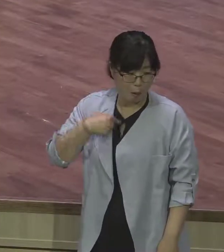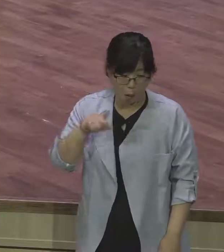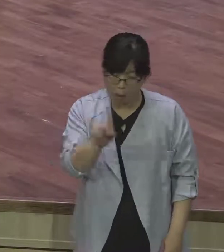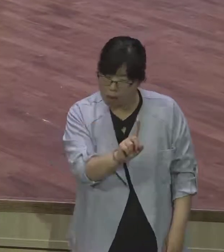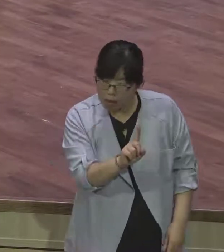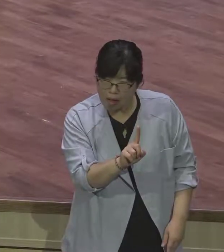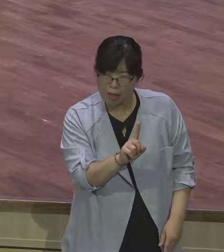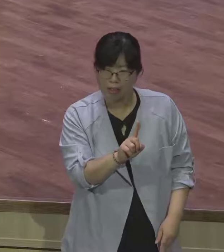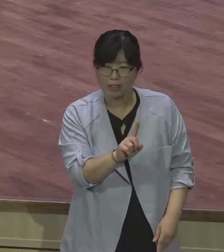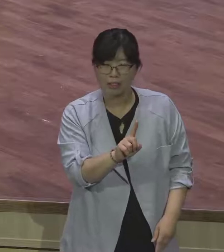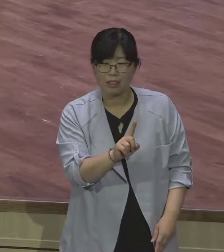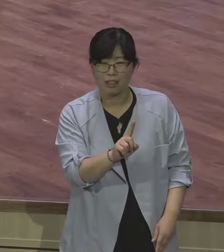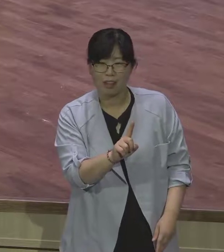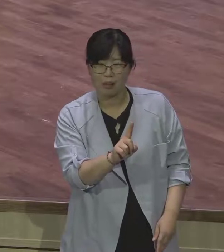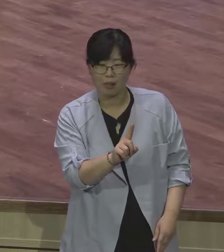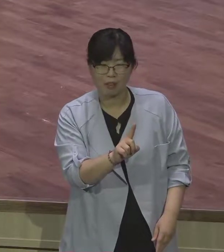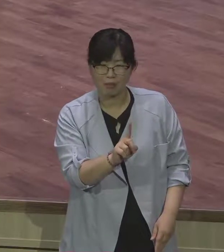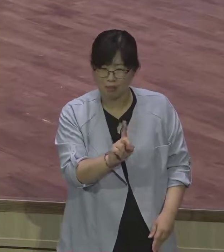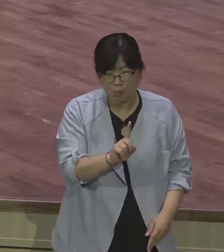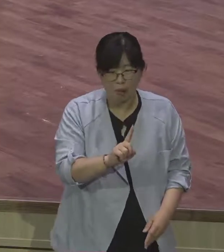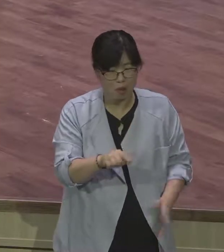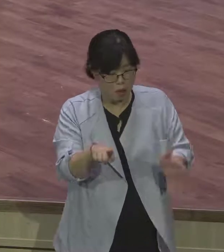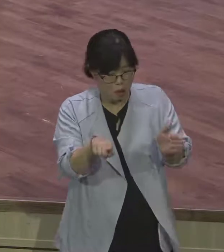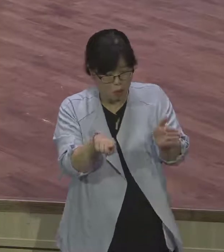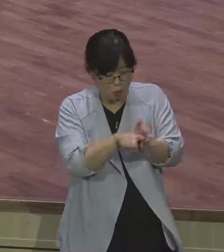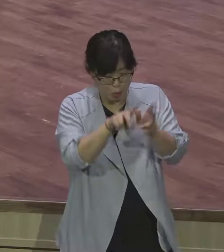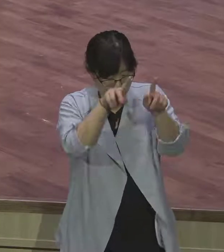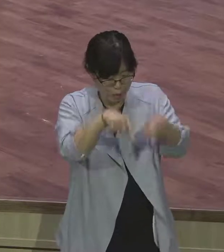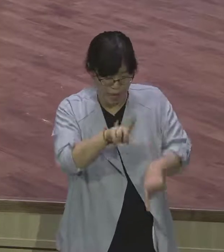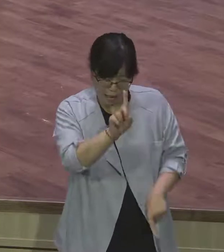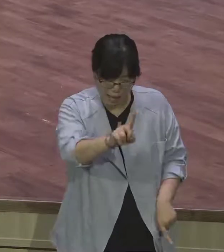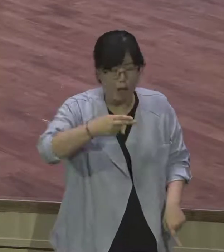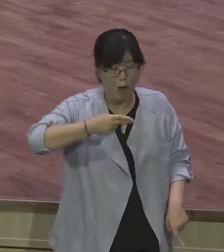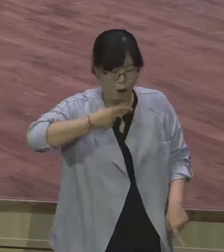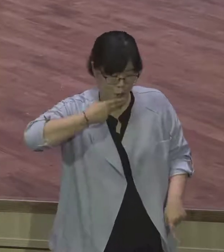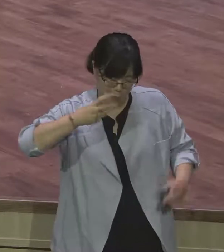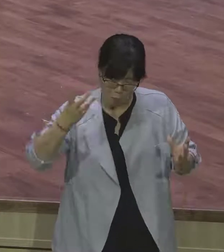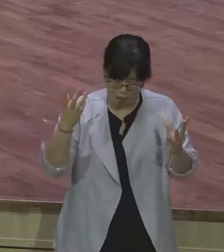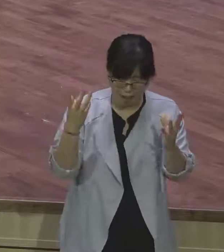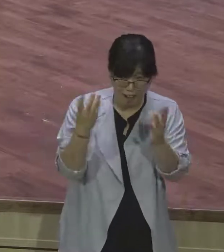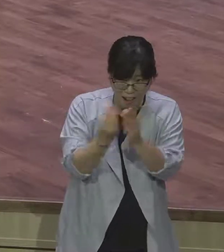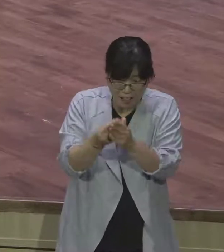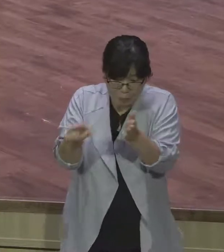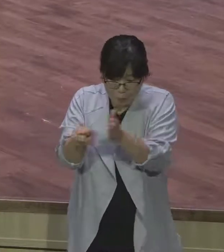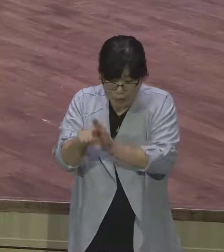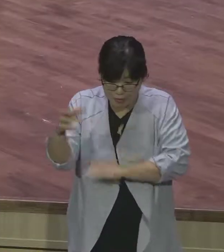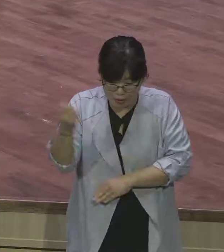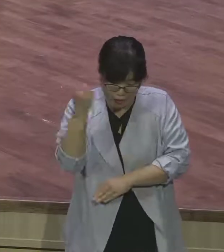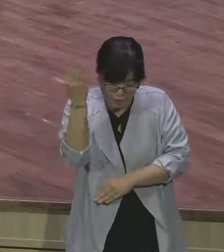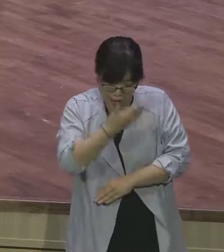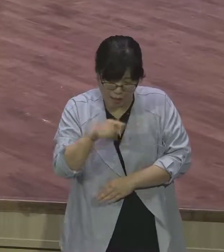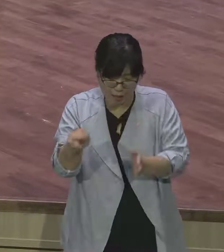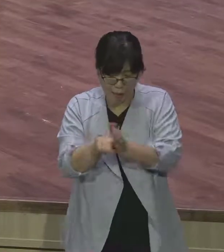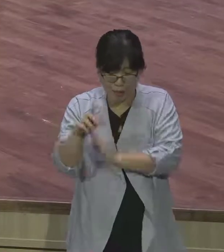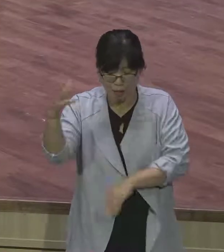욕은요 자신이 만든 상황이 아니었지만 자신에게 임한 연단을 통해서 하나님을